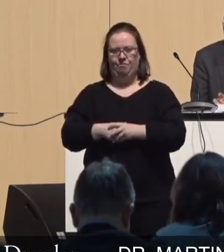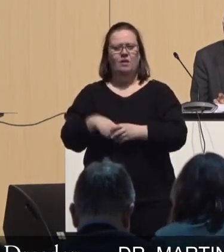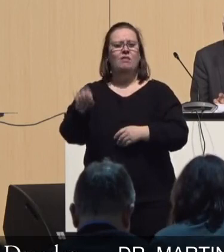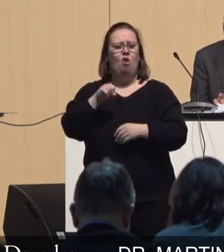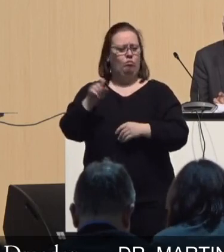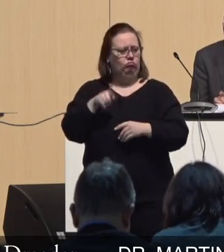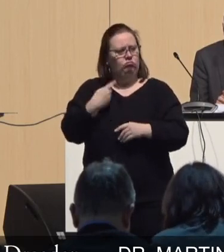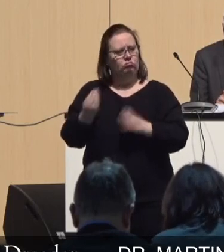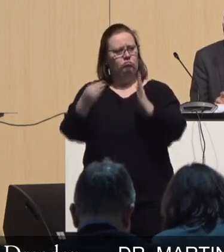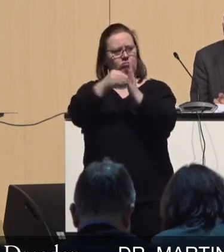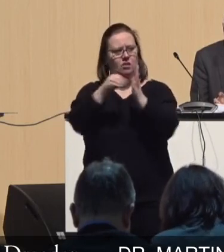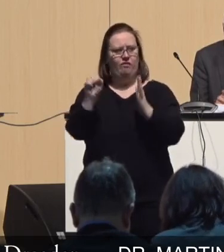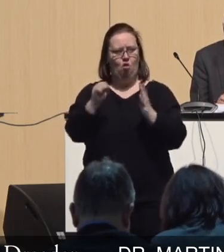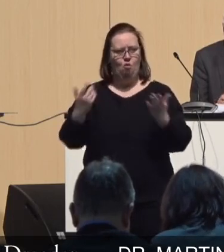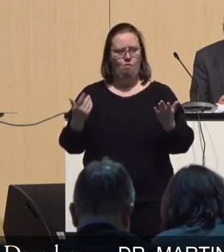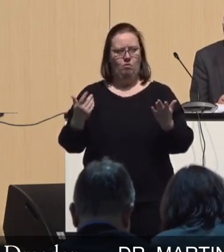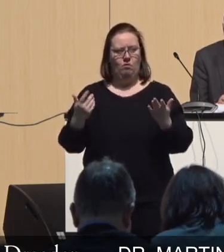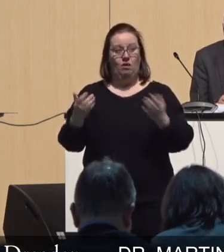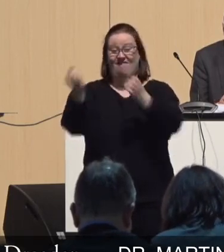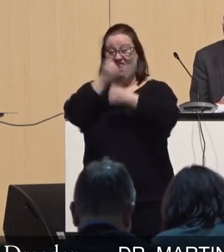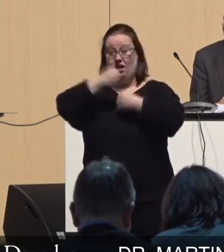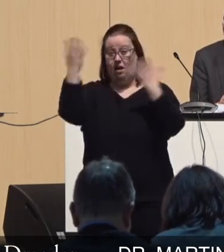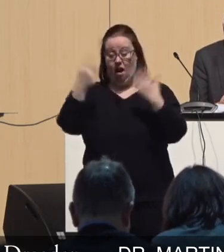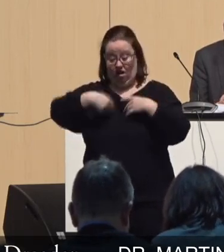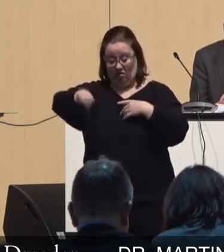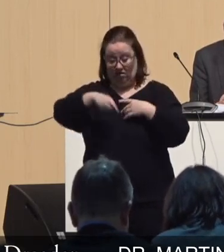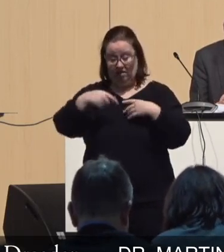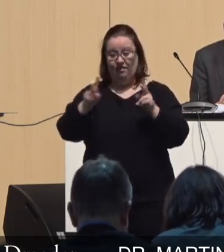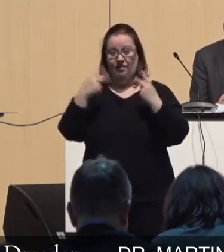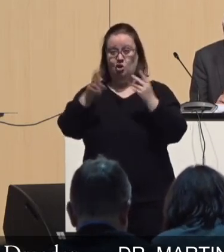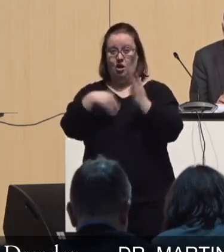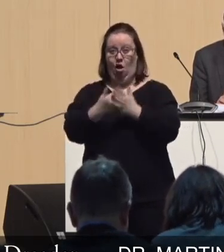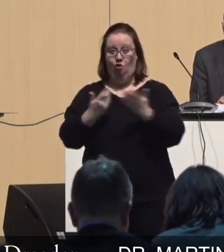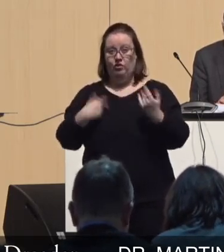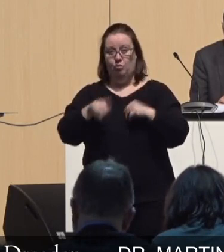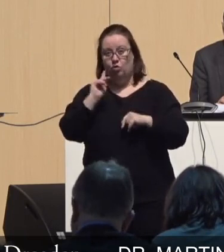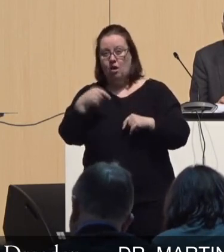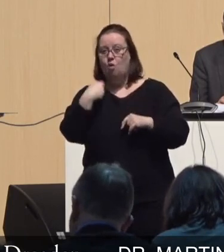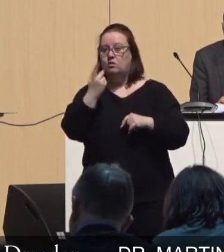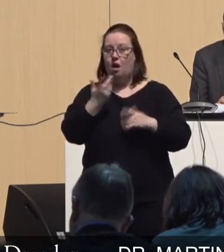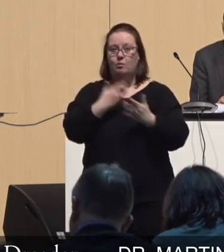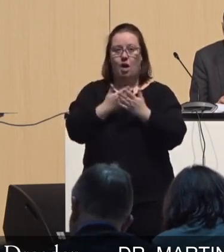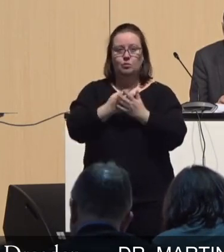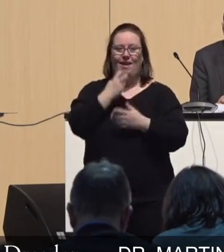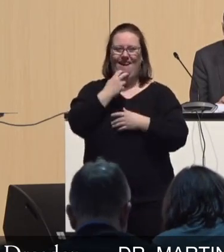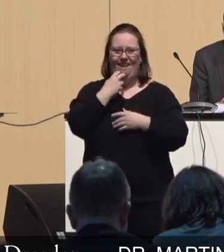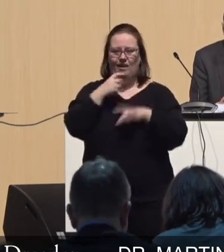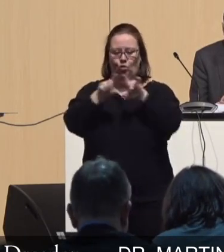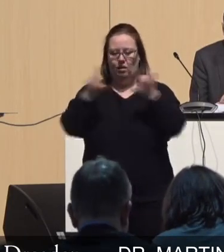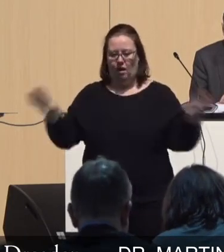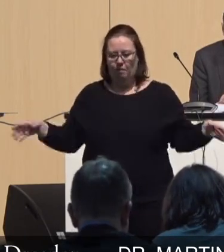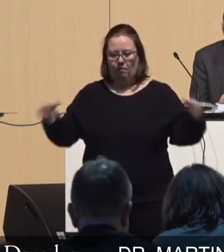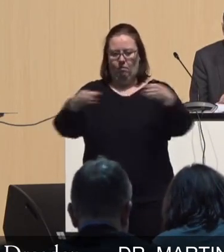habe ich das gemacht? Weil natürlich bei so einer wichtigen Sache wie der Dekarbonisierung eines großen Energieunternehmens,